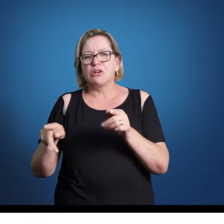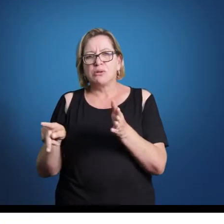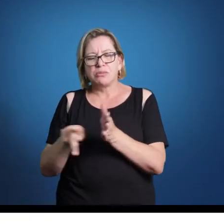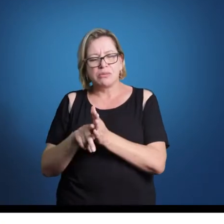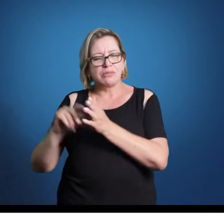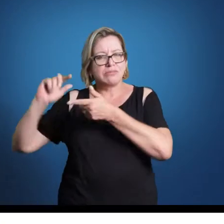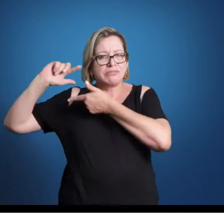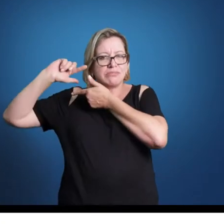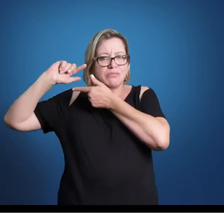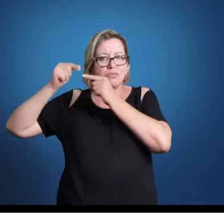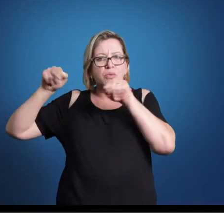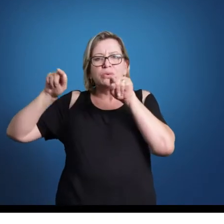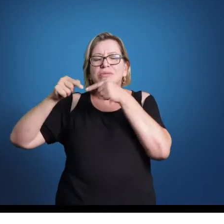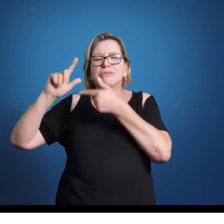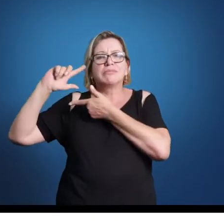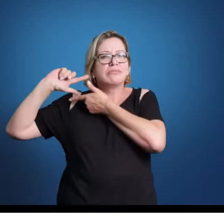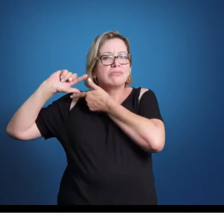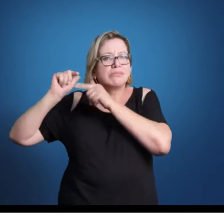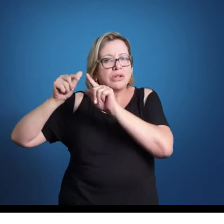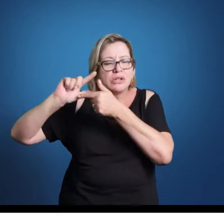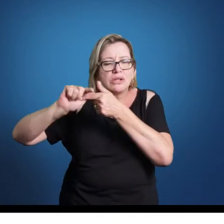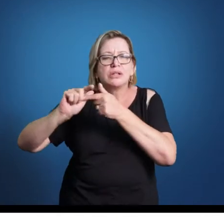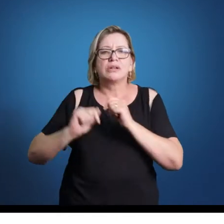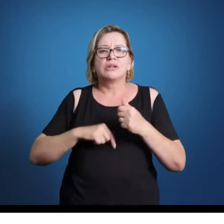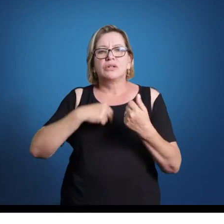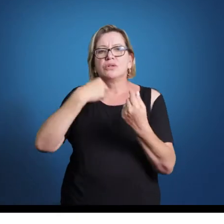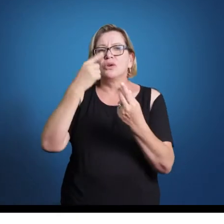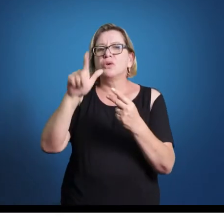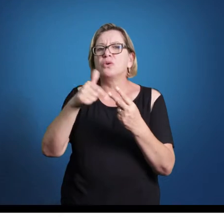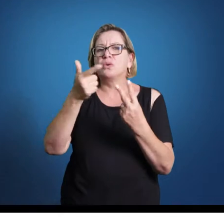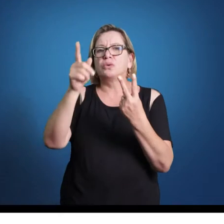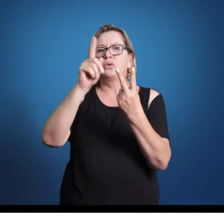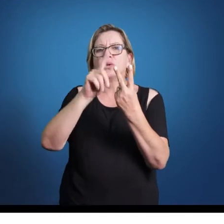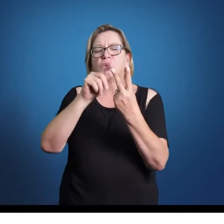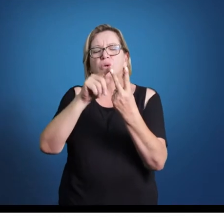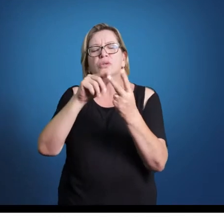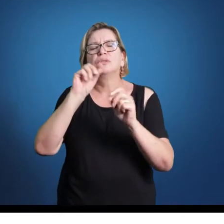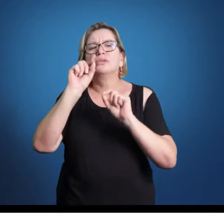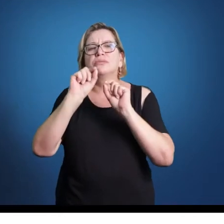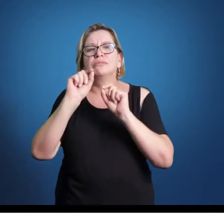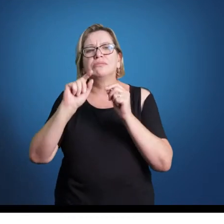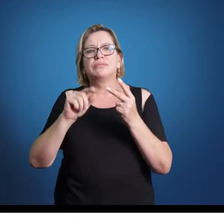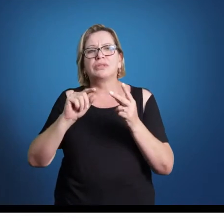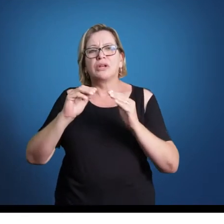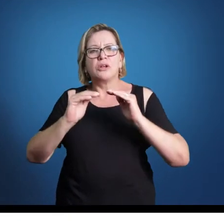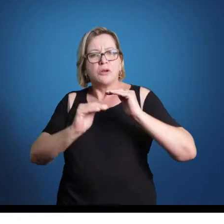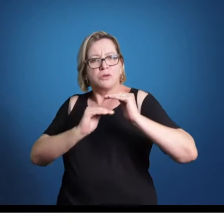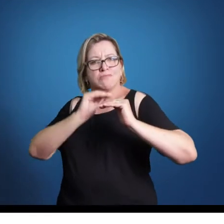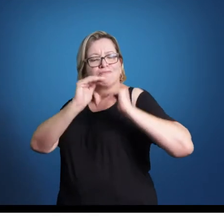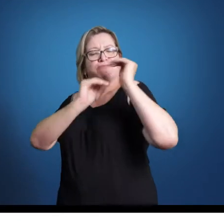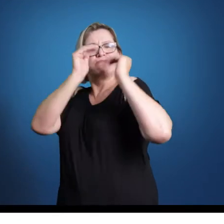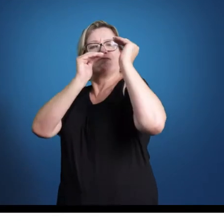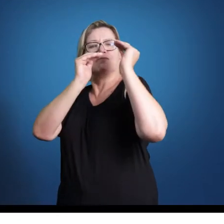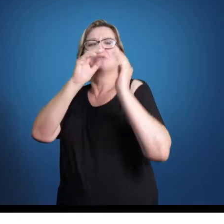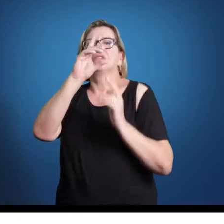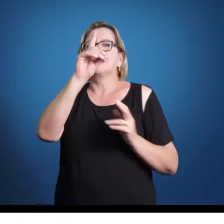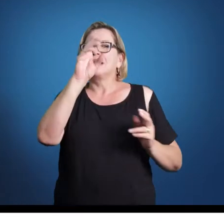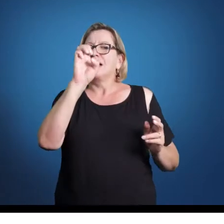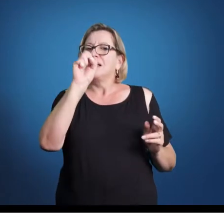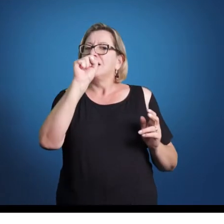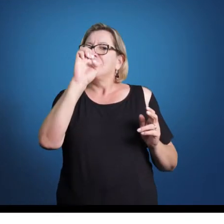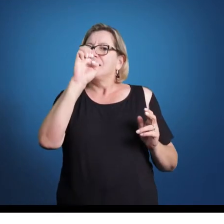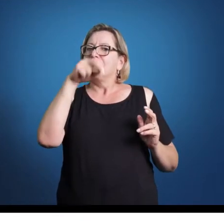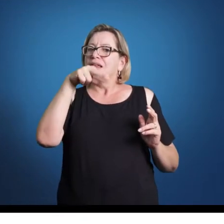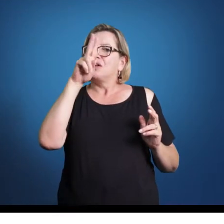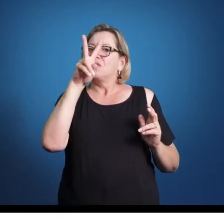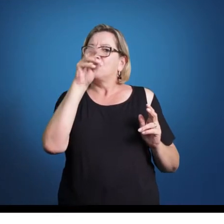ocidental ao longo de 300 anos. E além disso, o desenvolvimentismo. Ou seja, a ideia